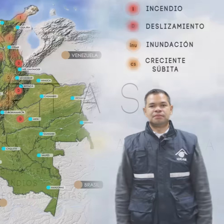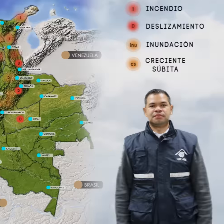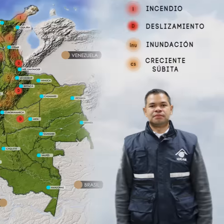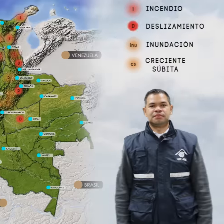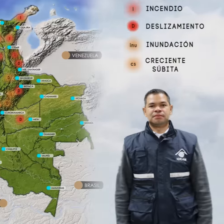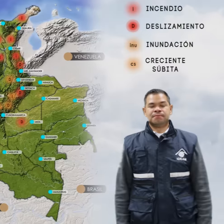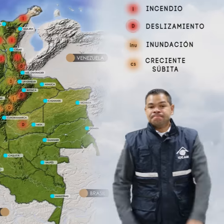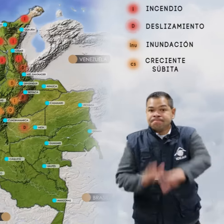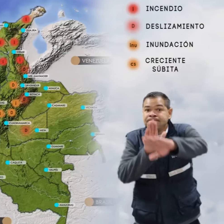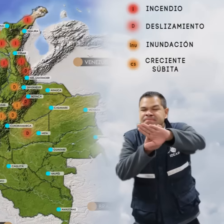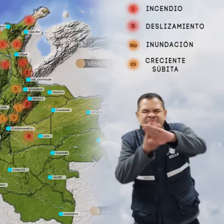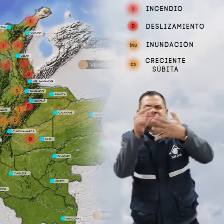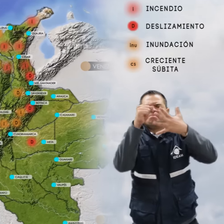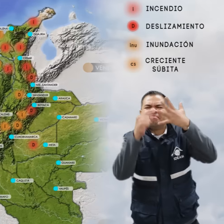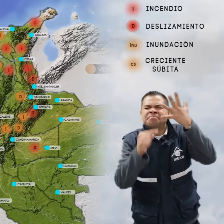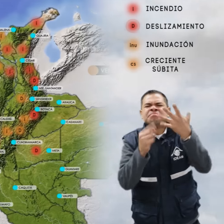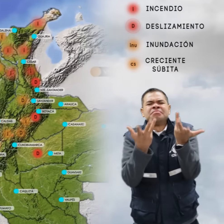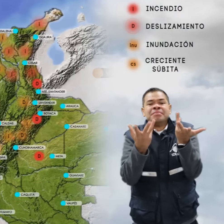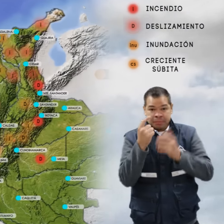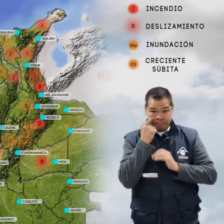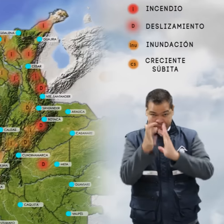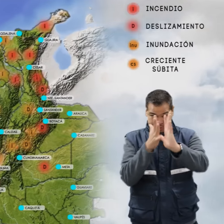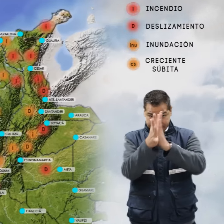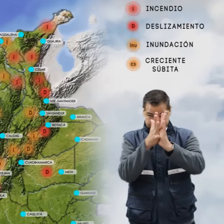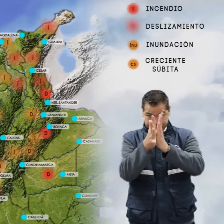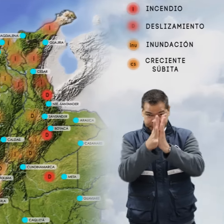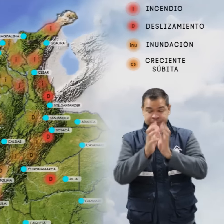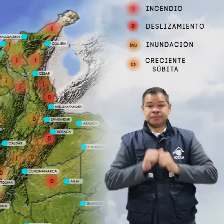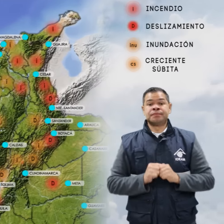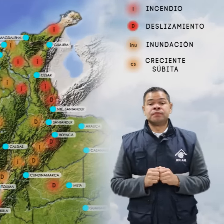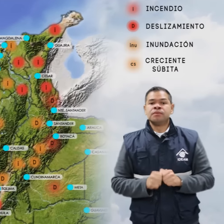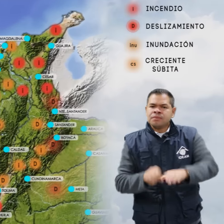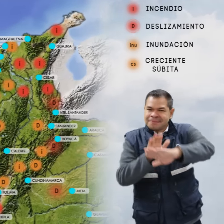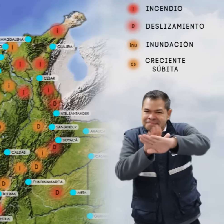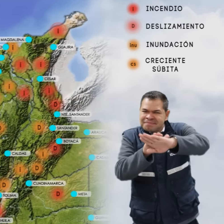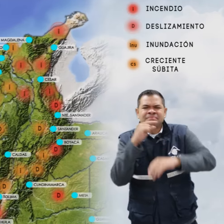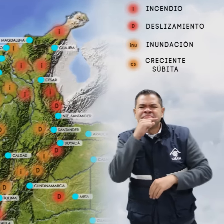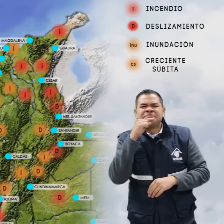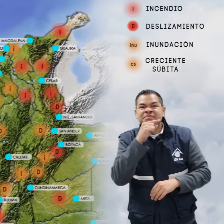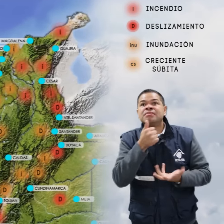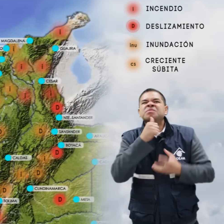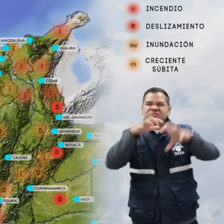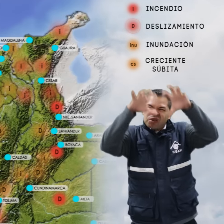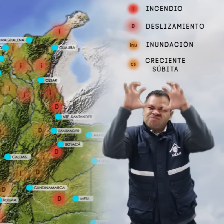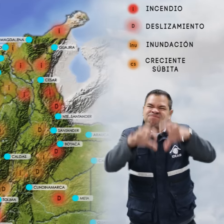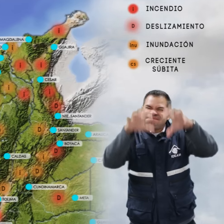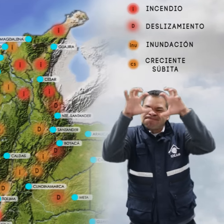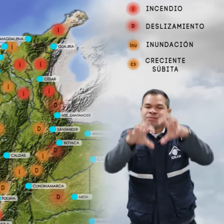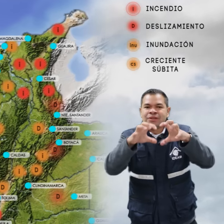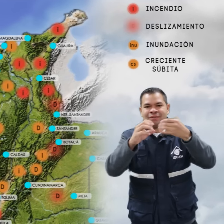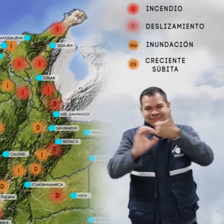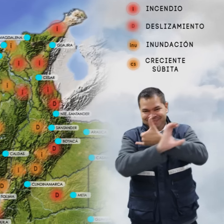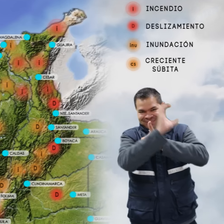Las alertas vigentes para el día de hoy corresponden a los siguientes temas. Alerta roja por tiempo lluvioso en amplios